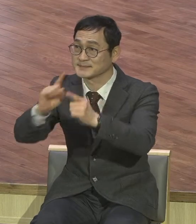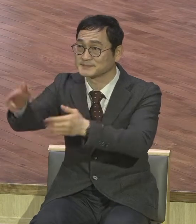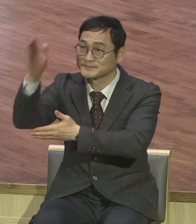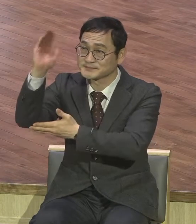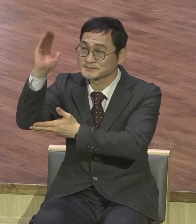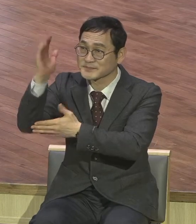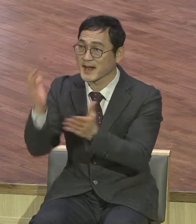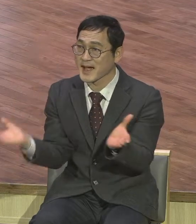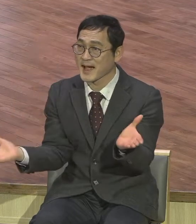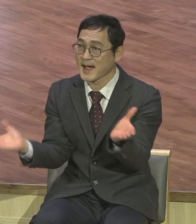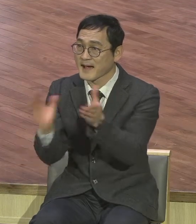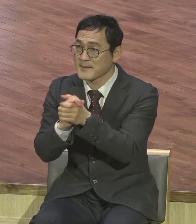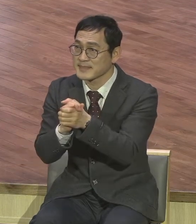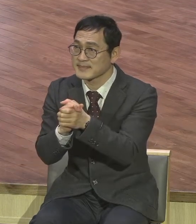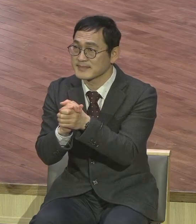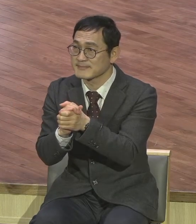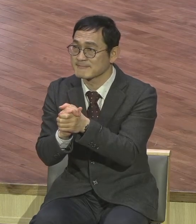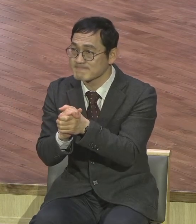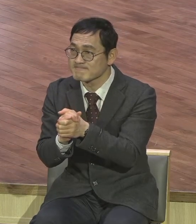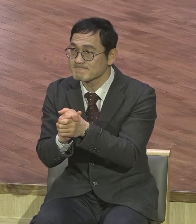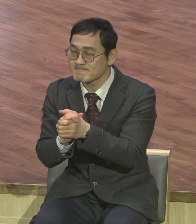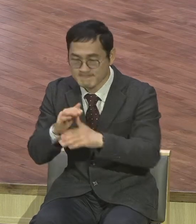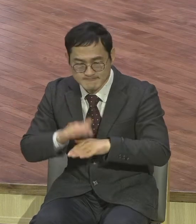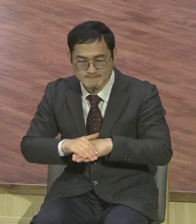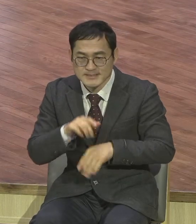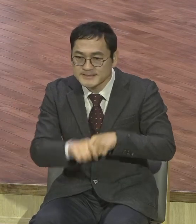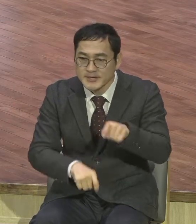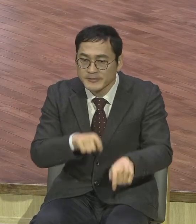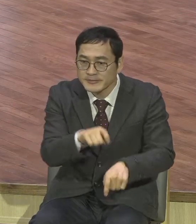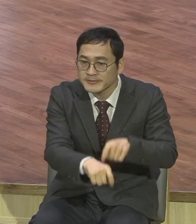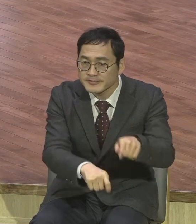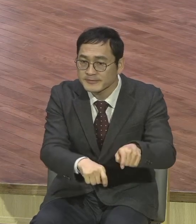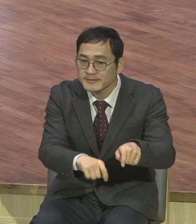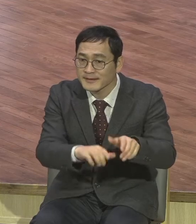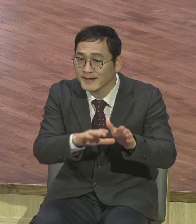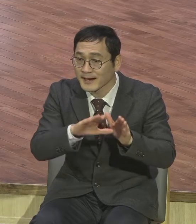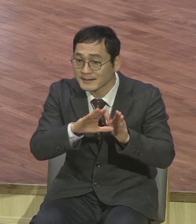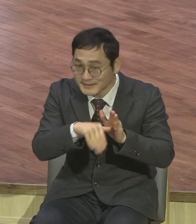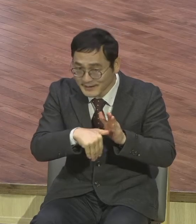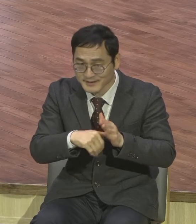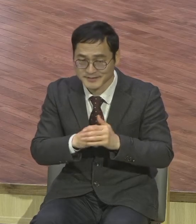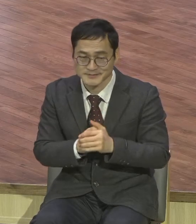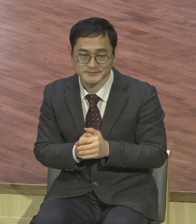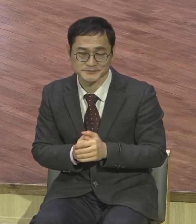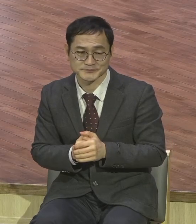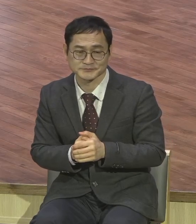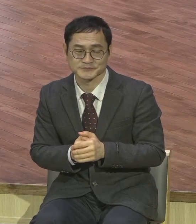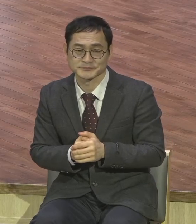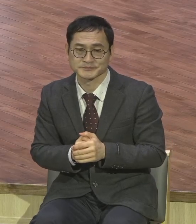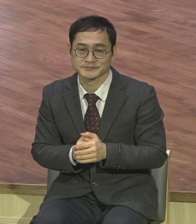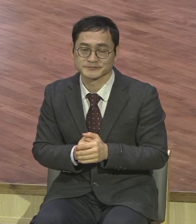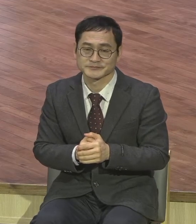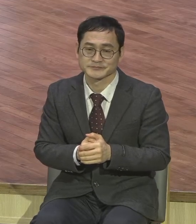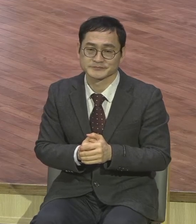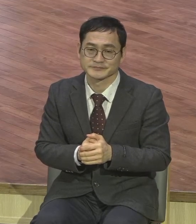실행하되 일심, 전심, 지속으로 하나님의 나라에 이 확장에 쓰임 받는